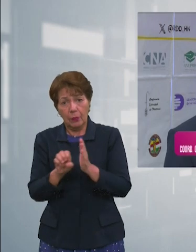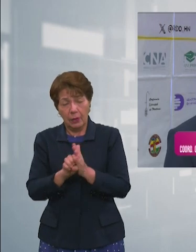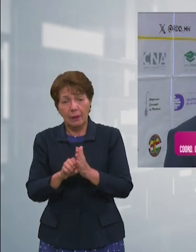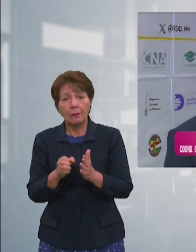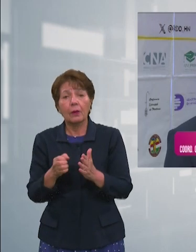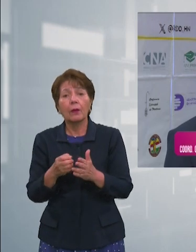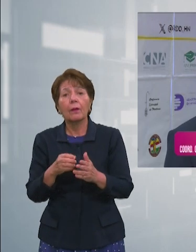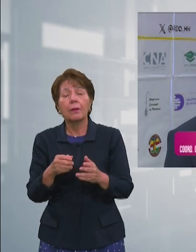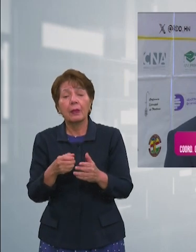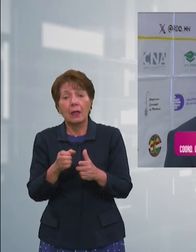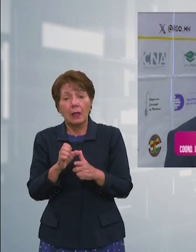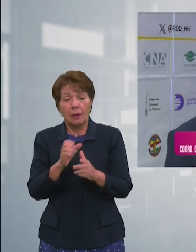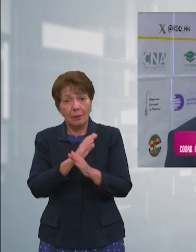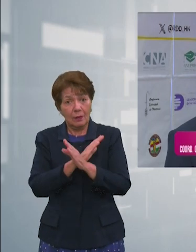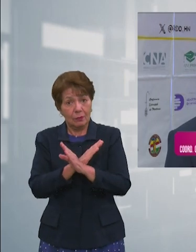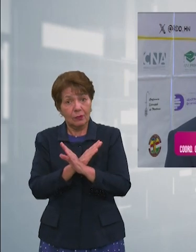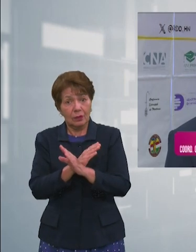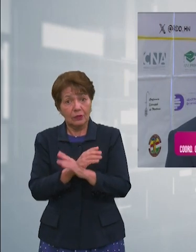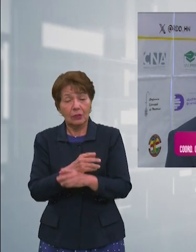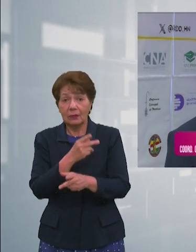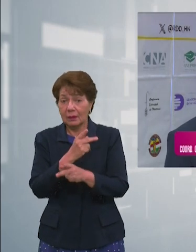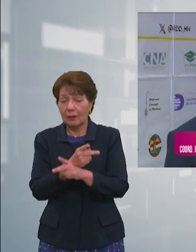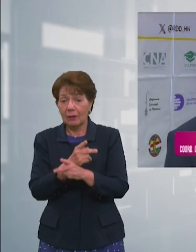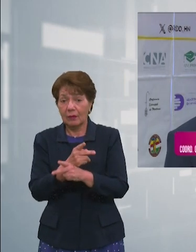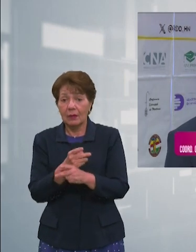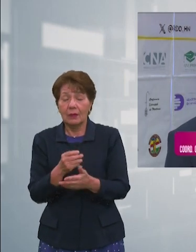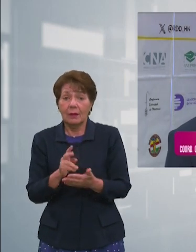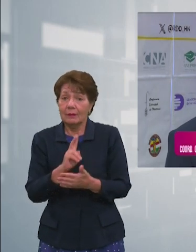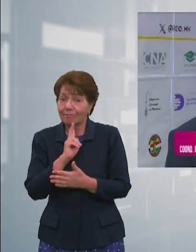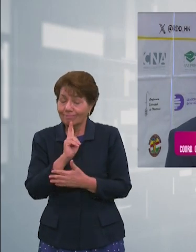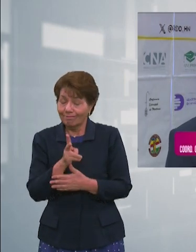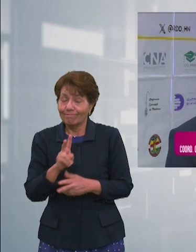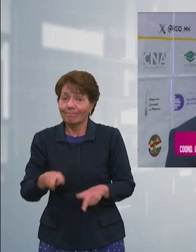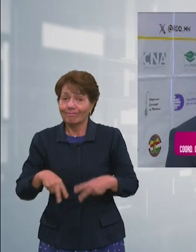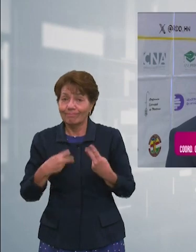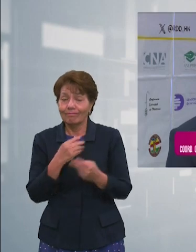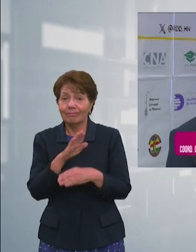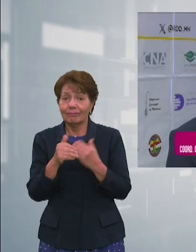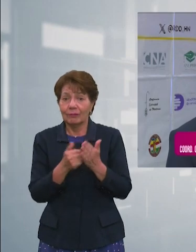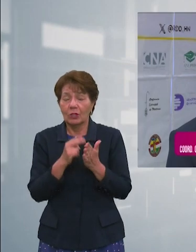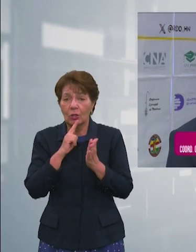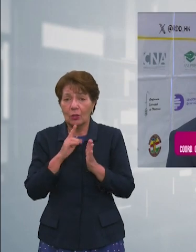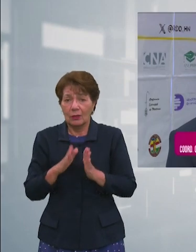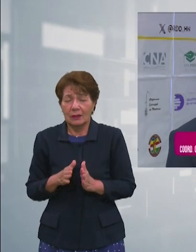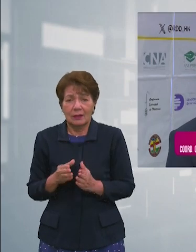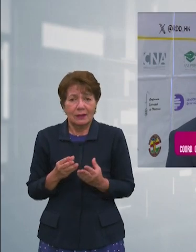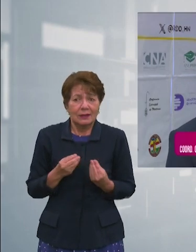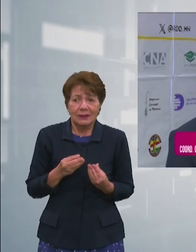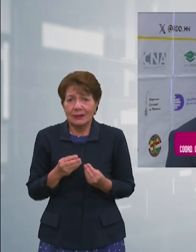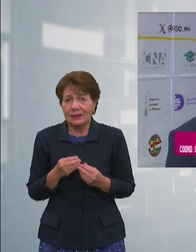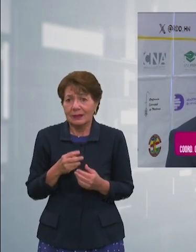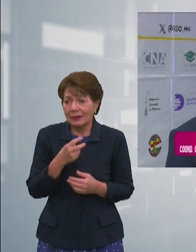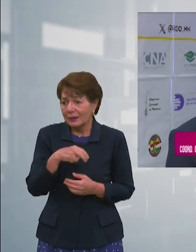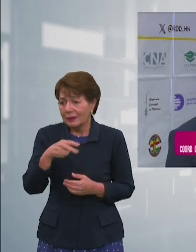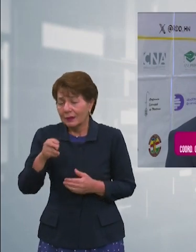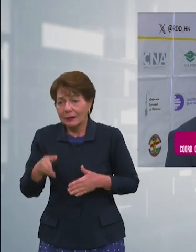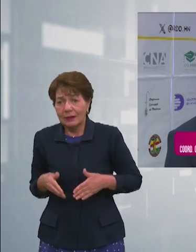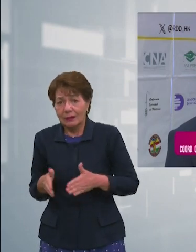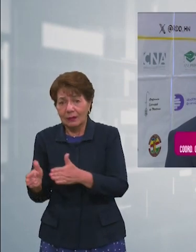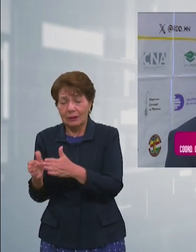de los datos también está la realidad que vive la población hondureña el temor por ejemplo de salir a la calle en ciertas horas en ciertos